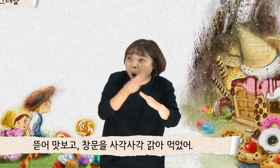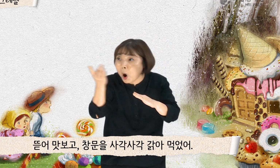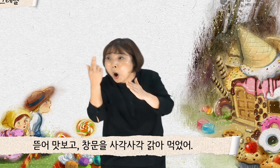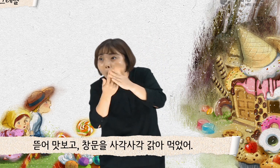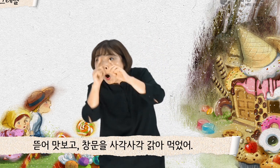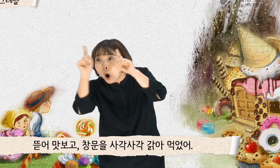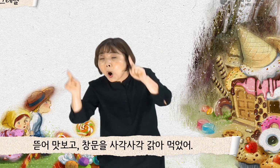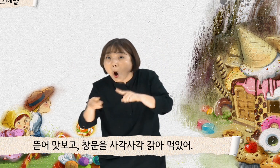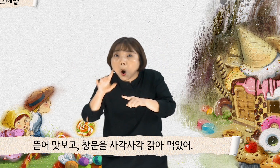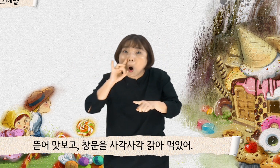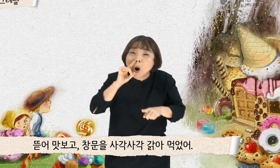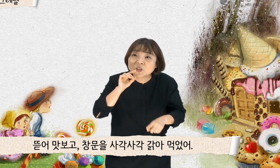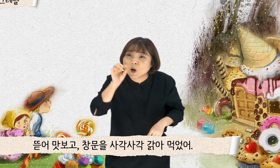사각사각 갉아먹었어.